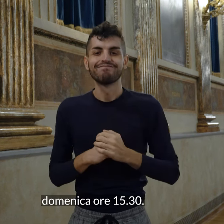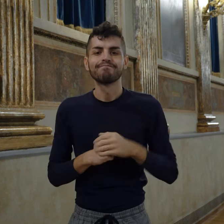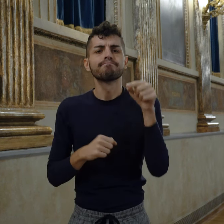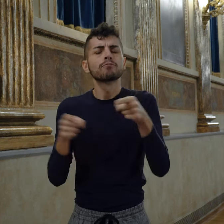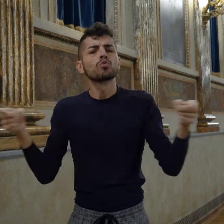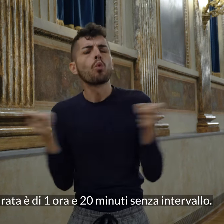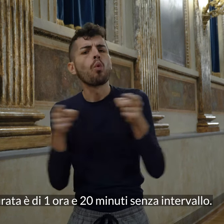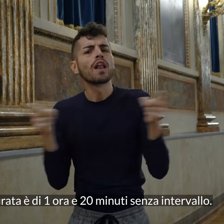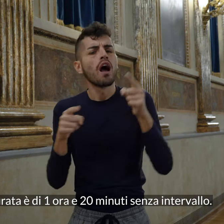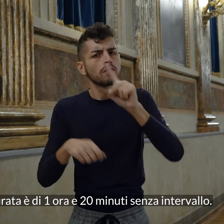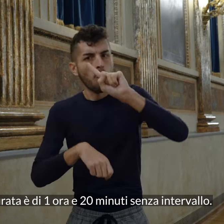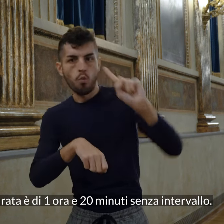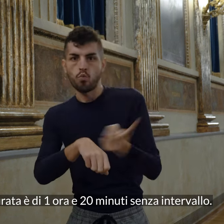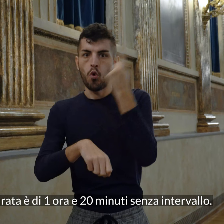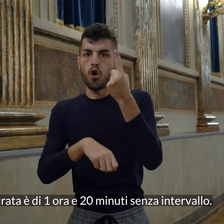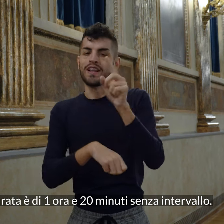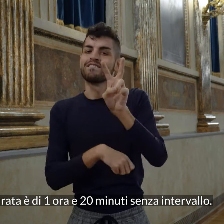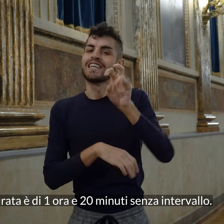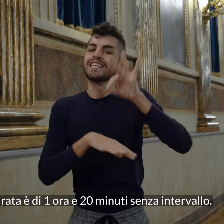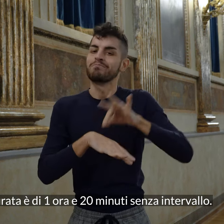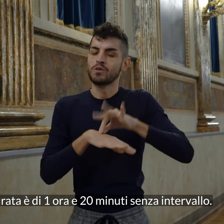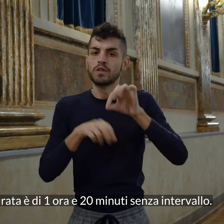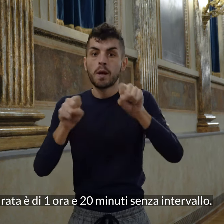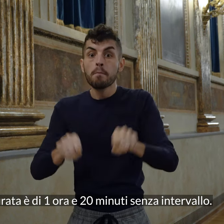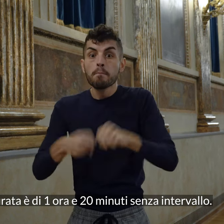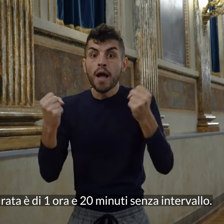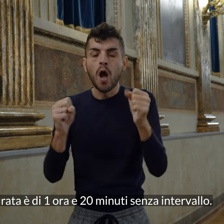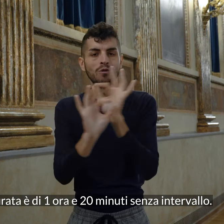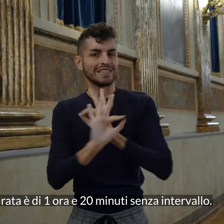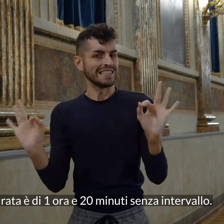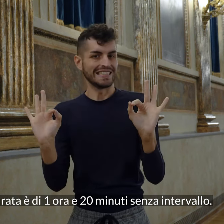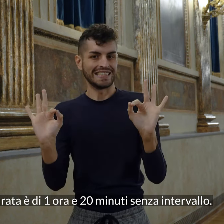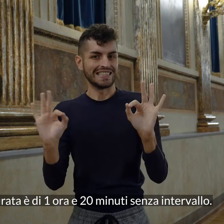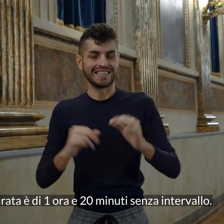La durata è di un'ora e 20 minuti senza intervallo